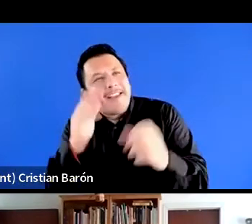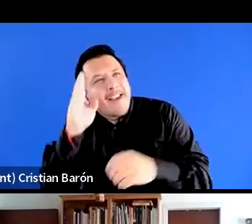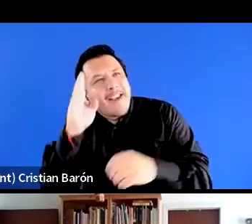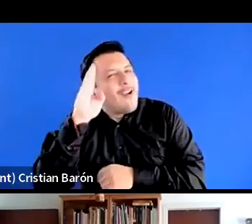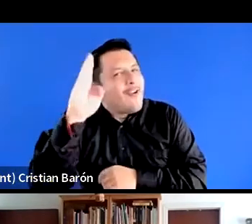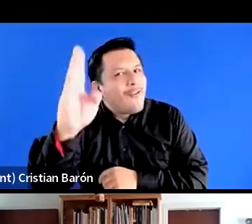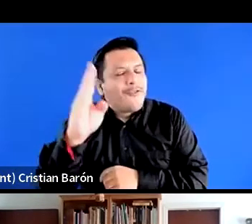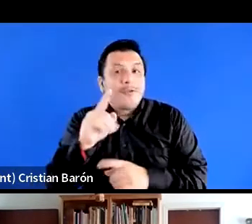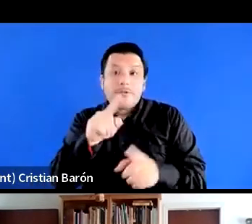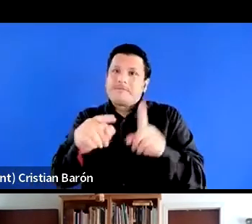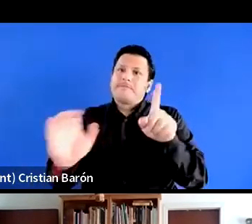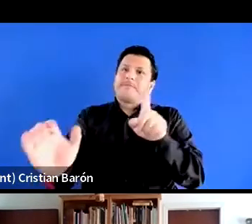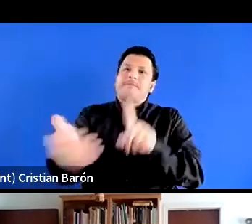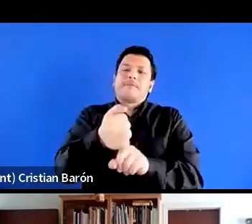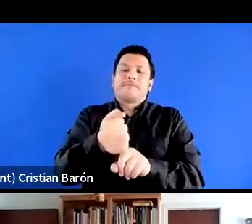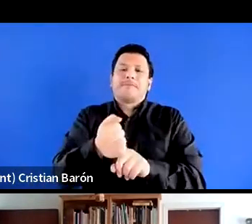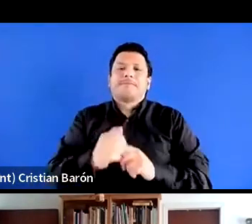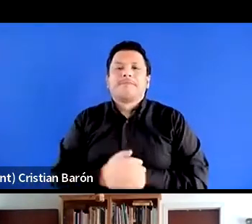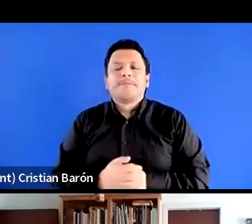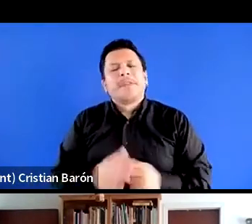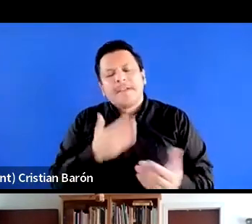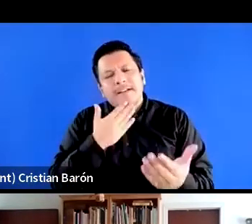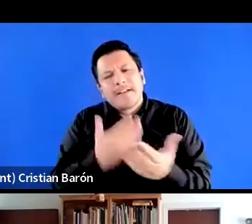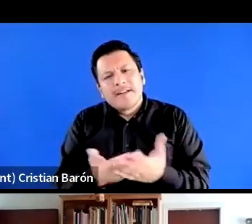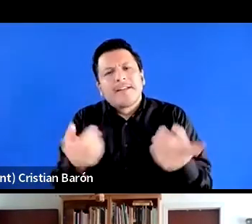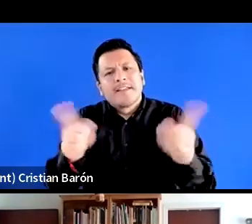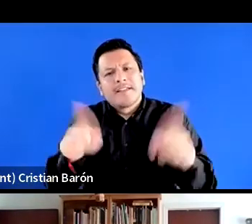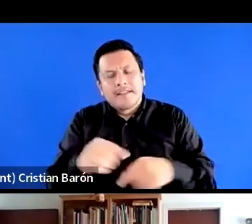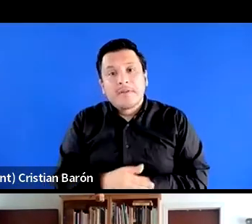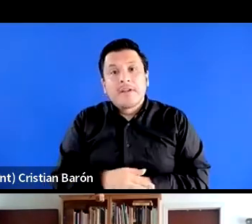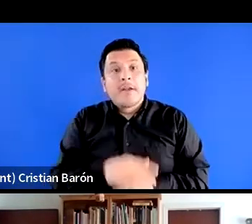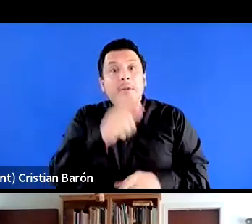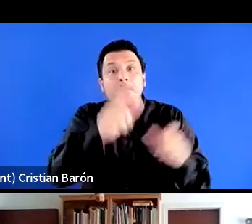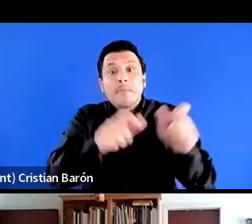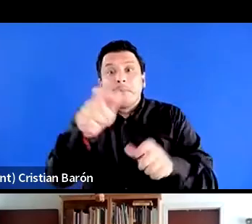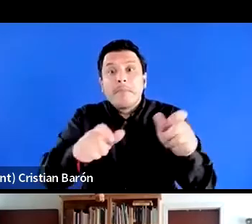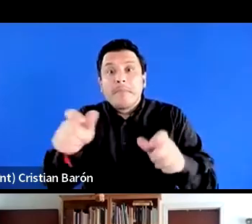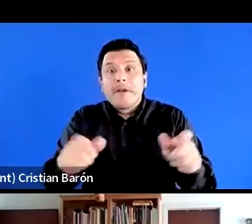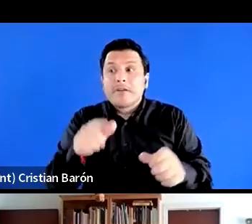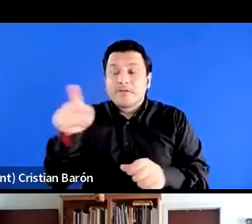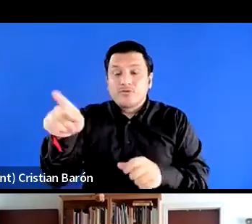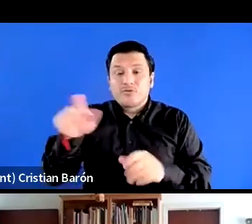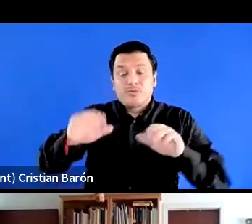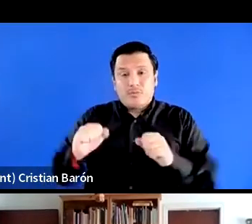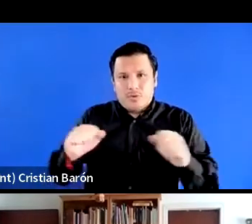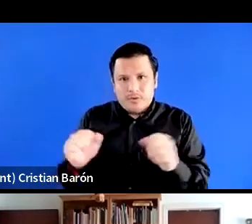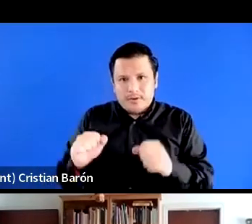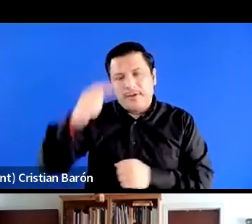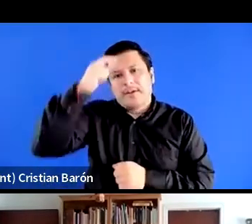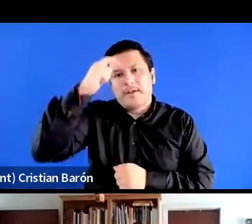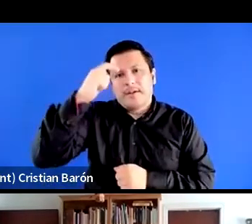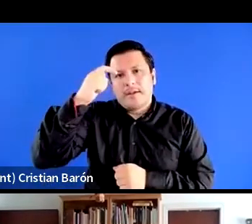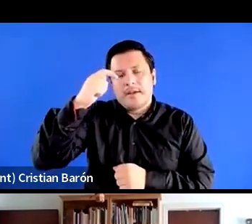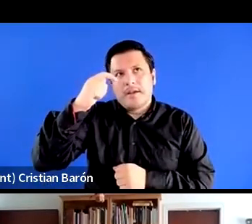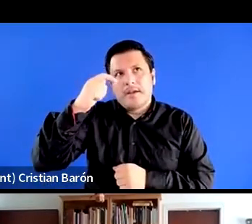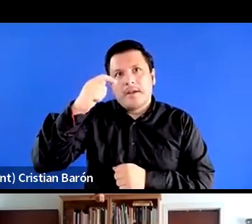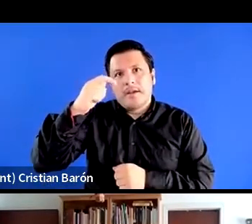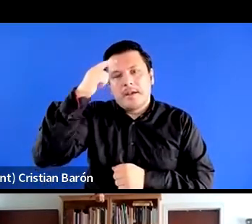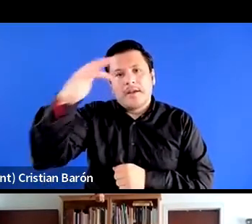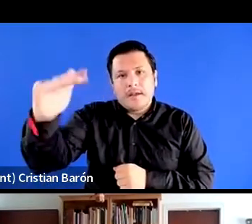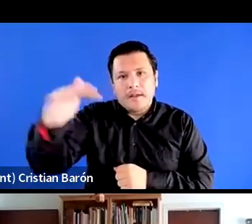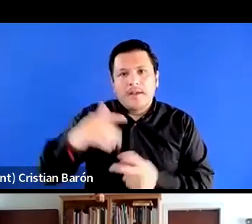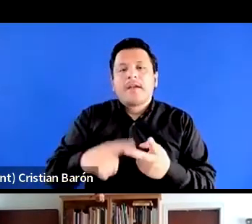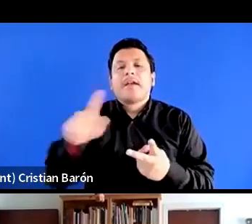y logros. Quiero agradecer también a cada una de las personas que en Bogotá, Cartagena y Doi San Andrés,